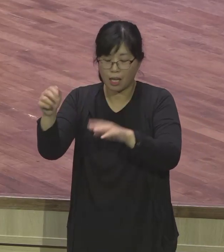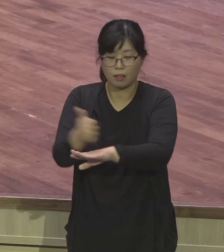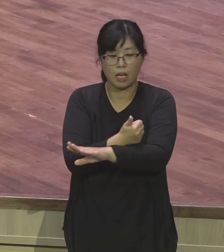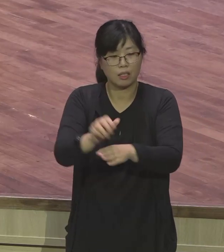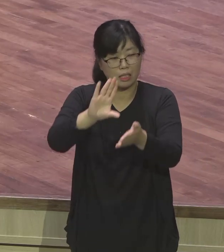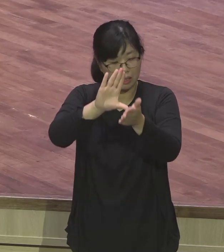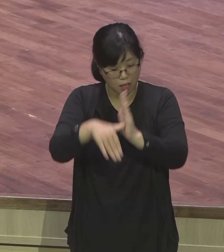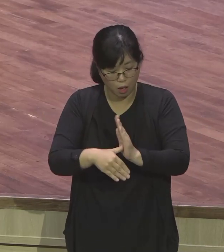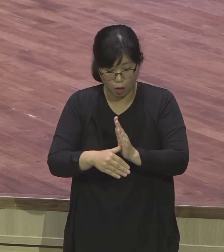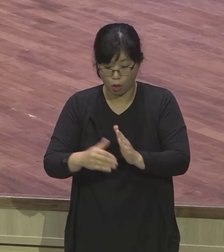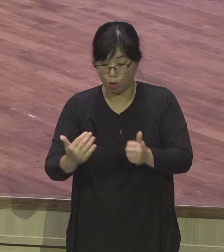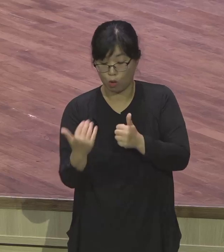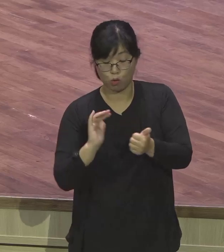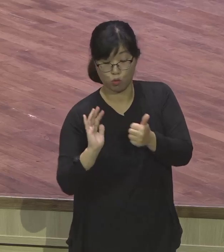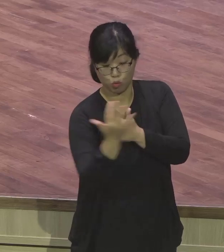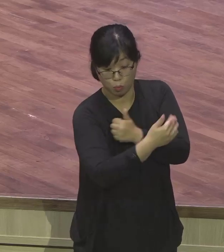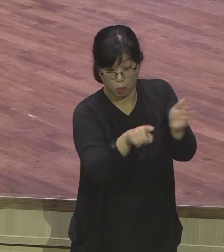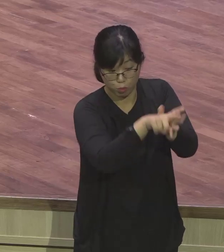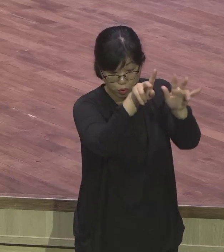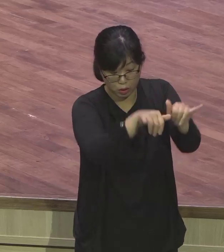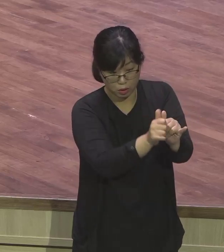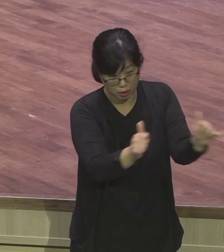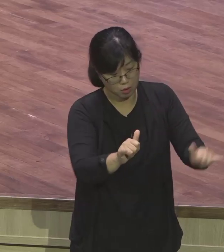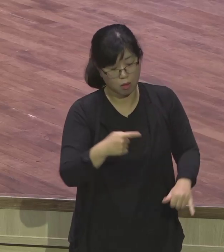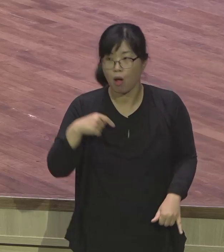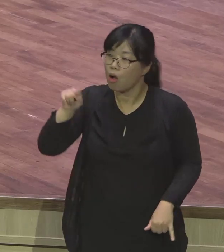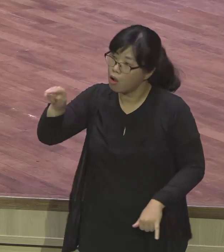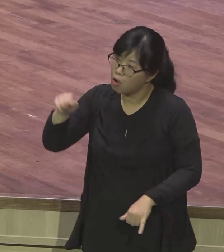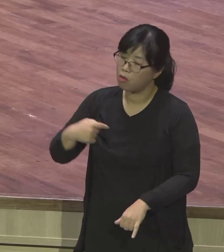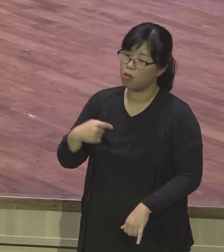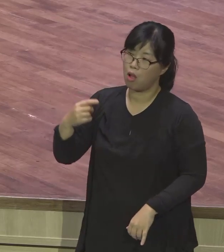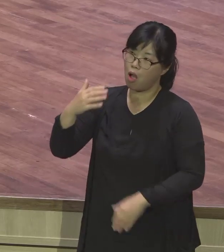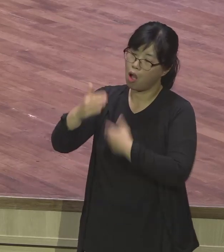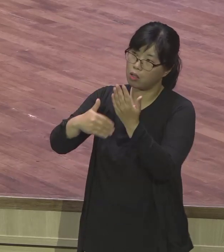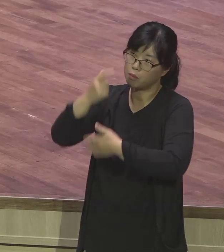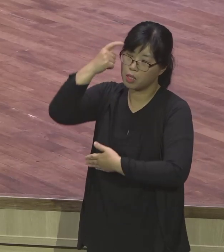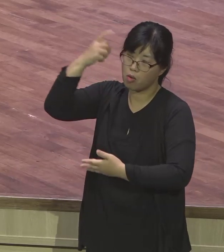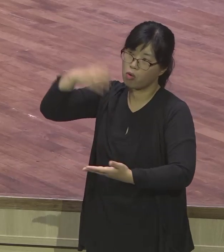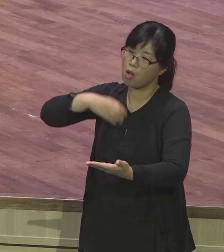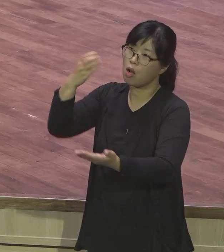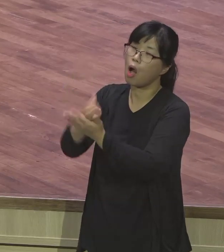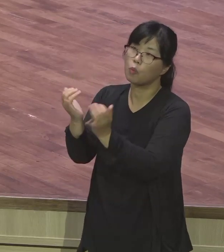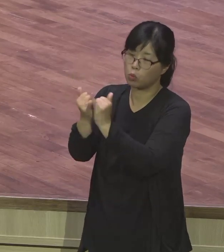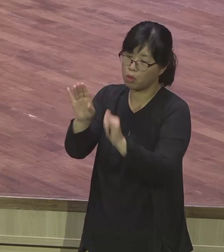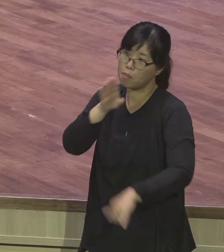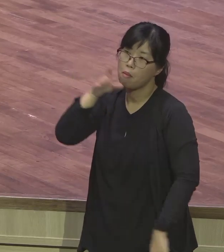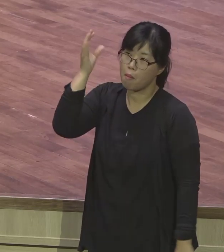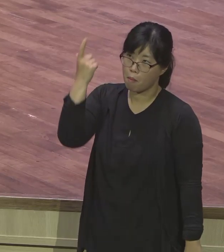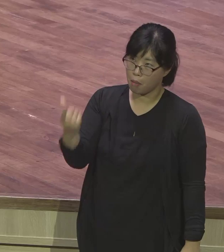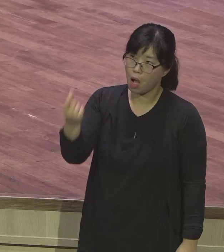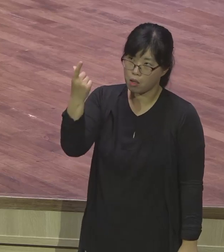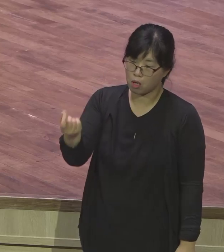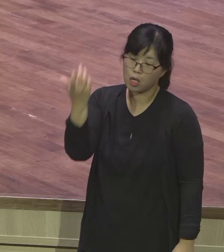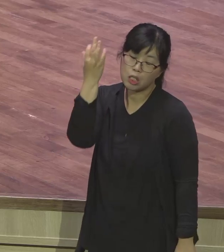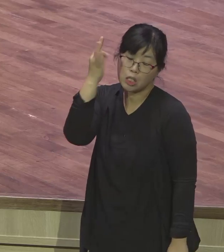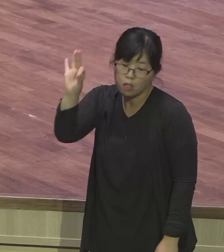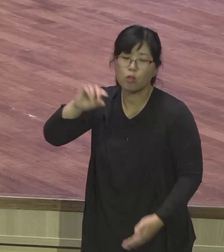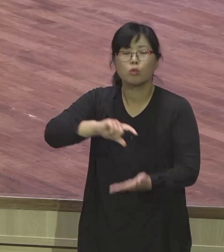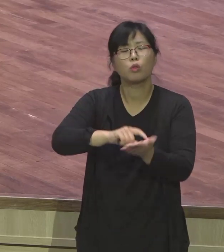그렇게 여러분 정말 고백을 들을 정도로 증거있는 삶을 사시기를